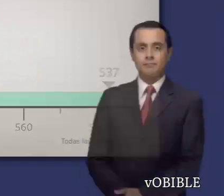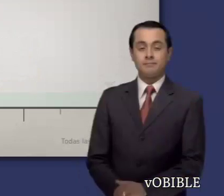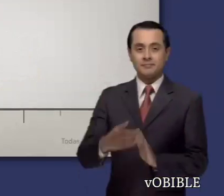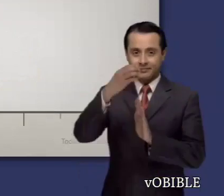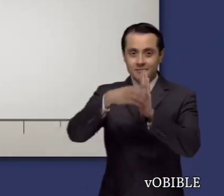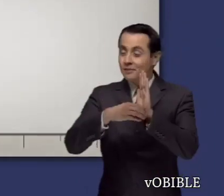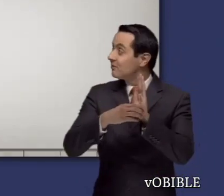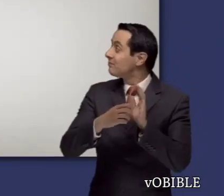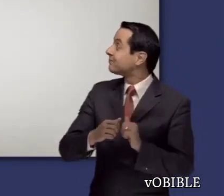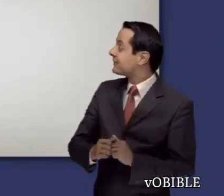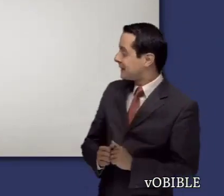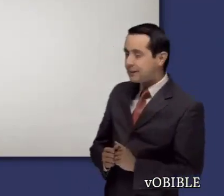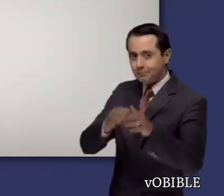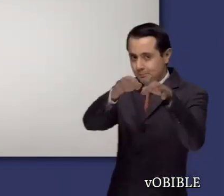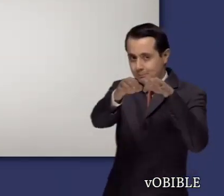liberado.